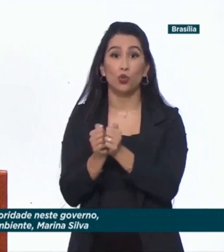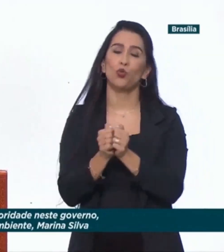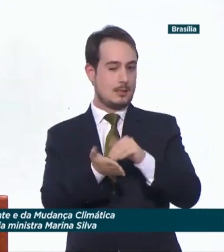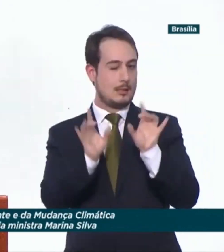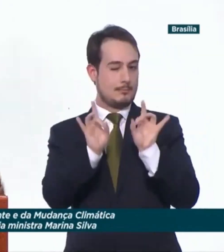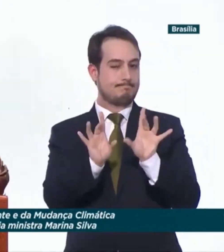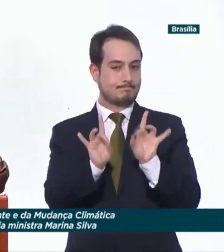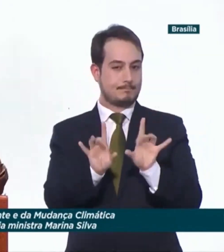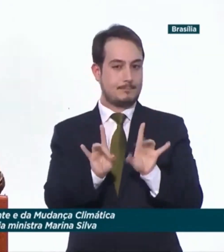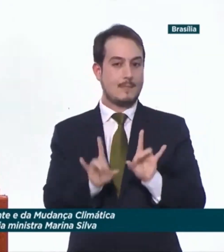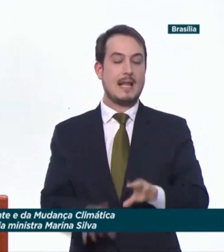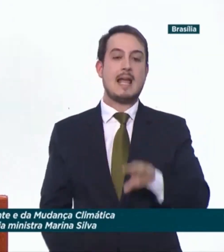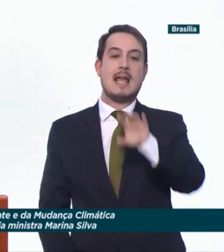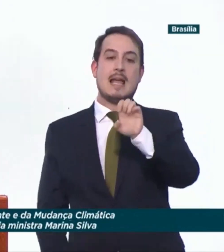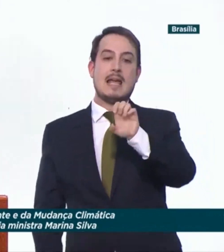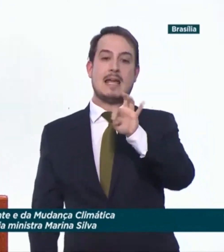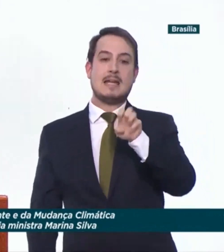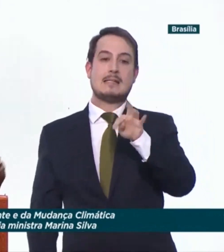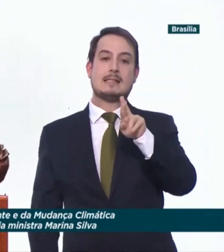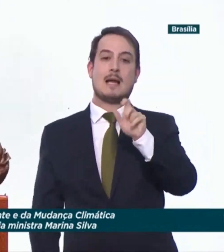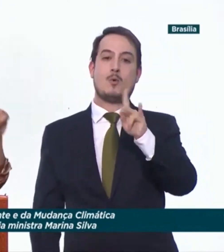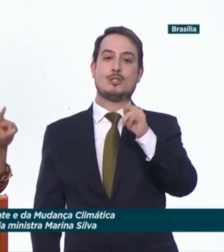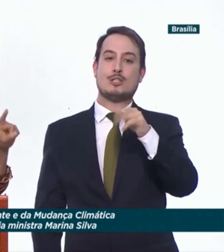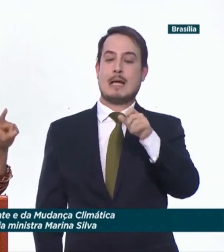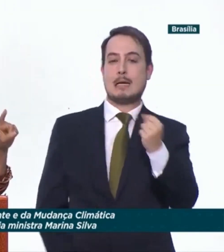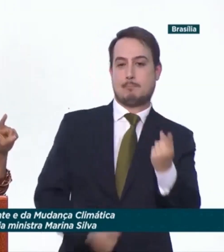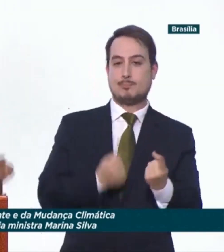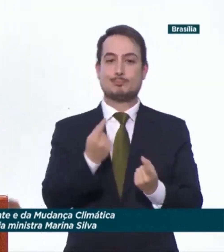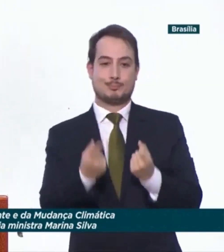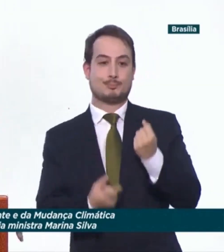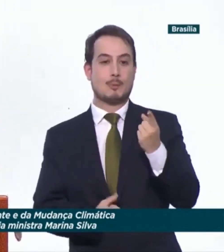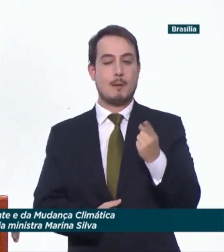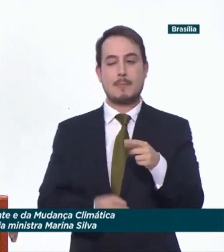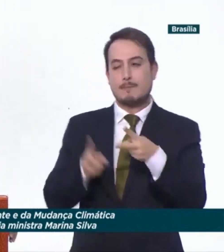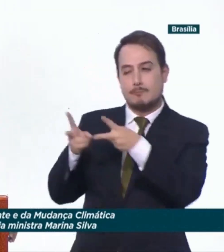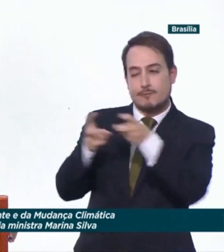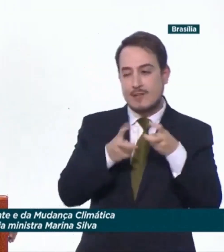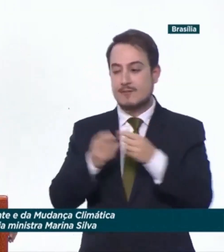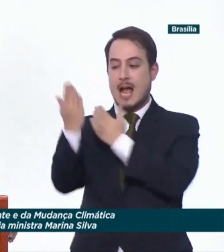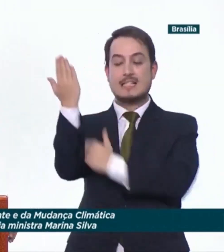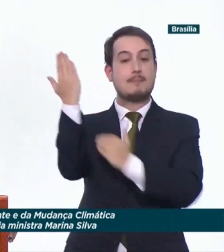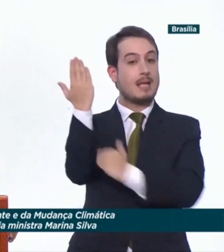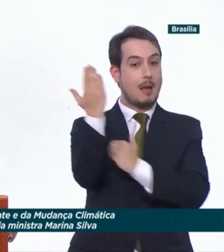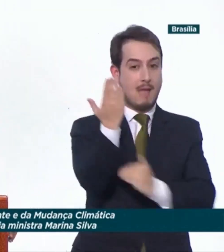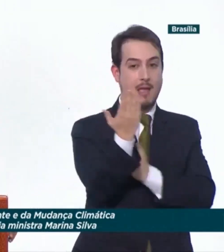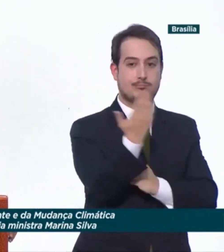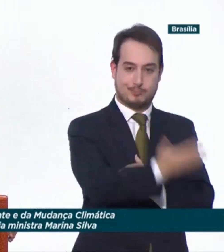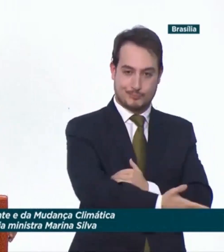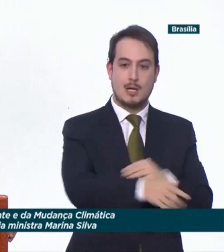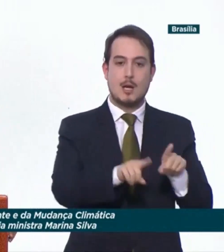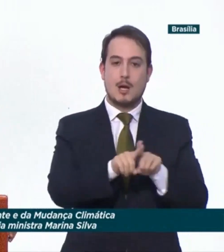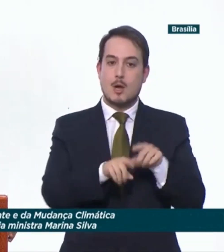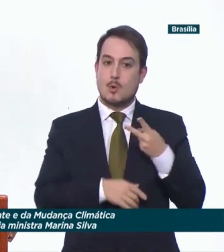presidente Lula. Entre as medidas anunciadas pela ministra estão a criação da Secretaria de Bioeconomia, da